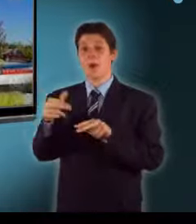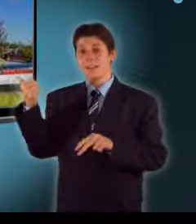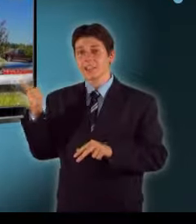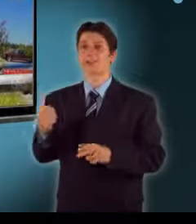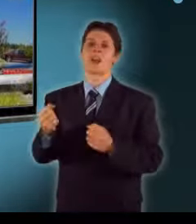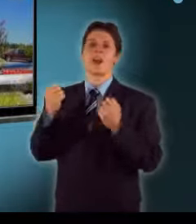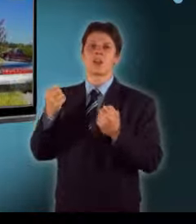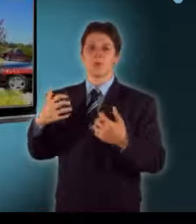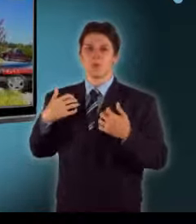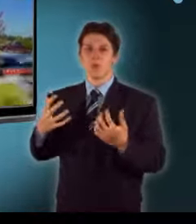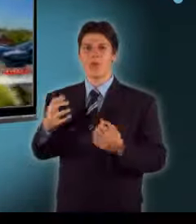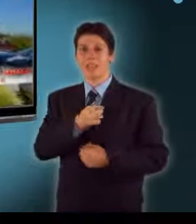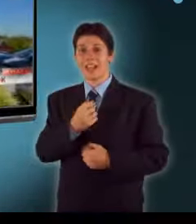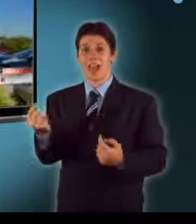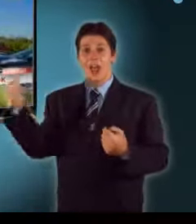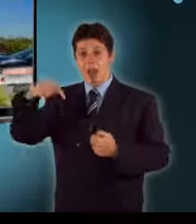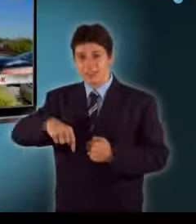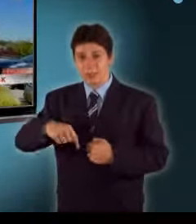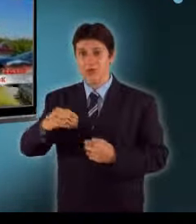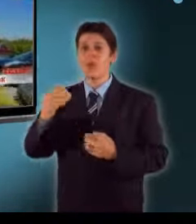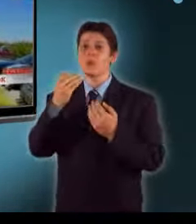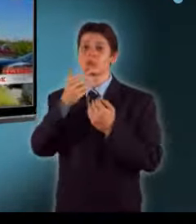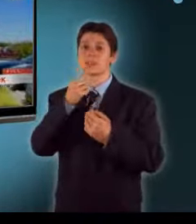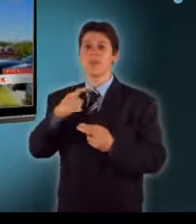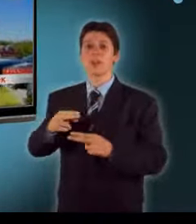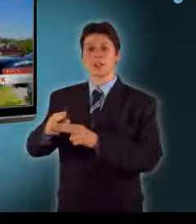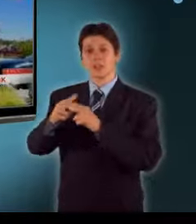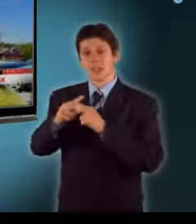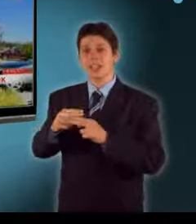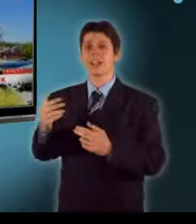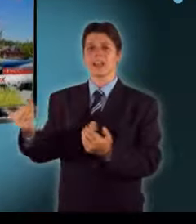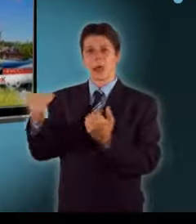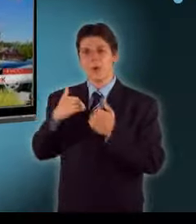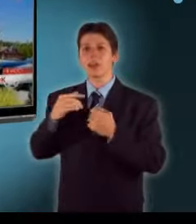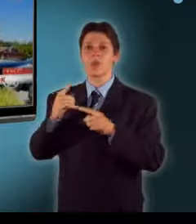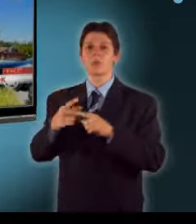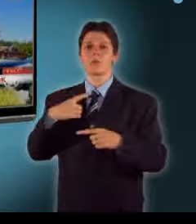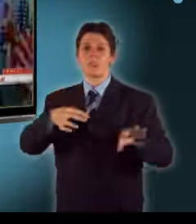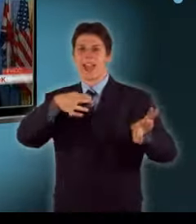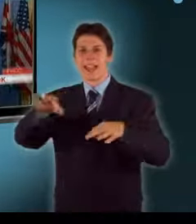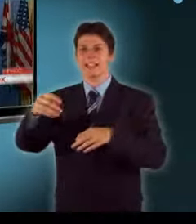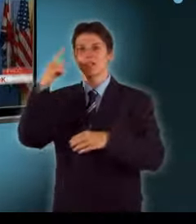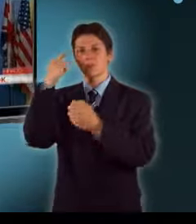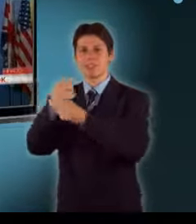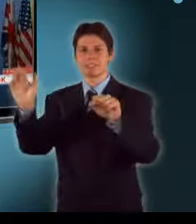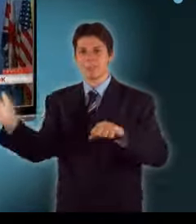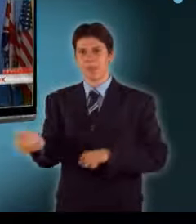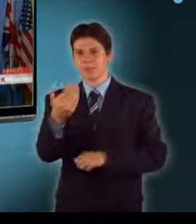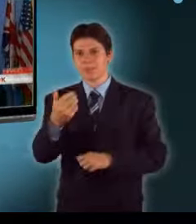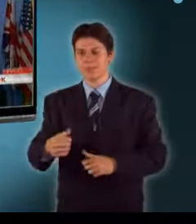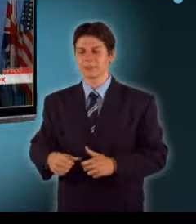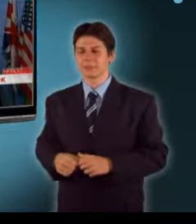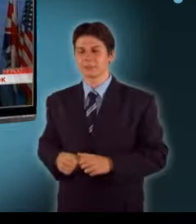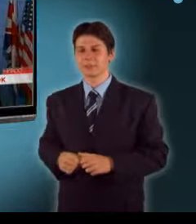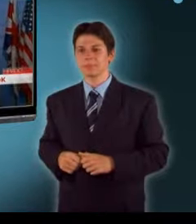drukkolt nekünk, és főleg annak, aki kijárta, hogy szabadulhasson, mondta Laura unokatestvére. Az ENSZ szerint ez a